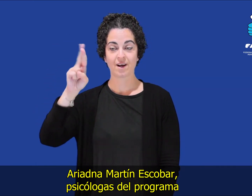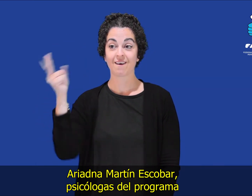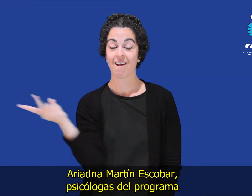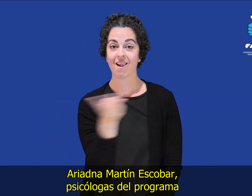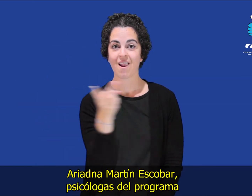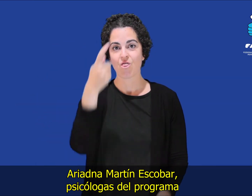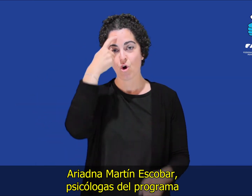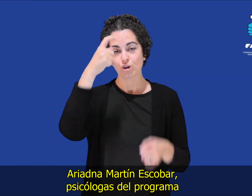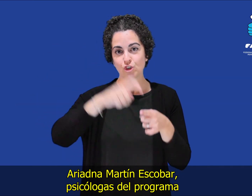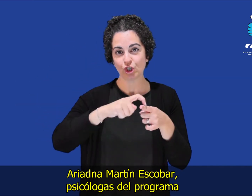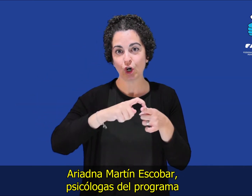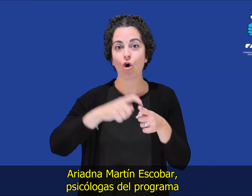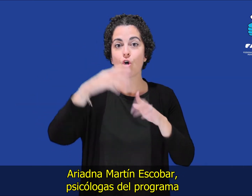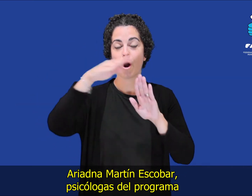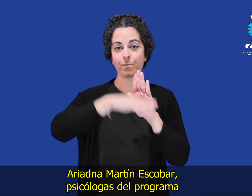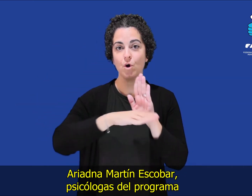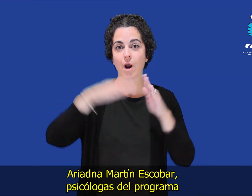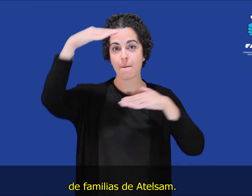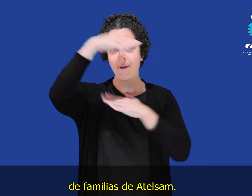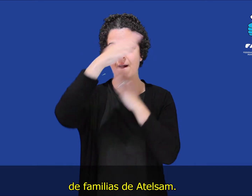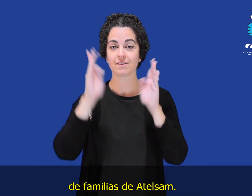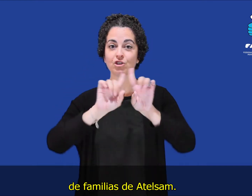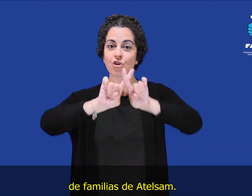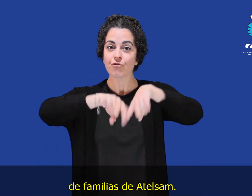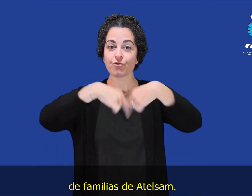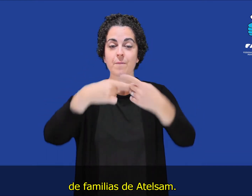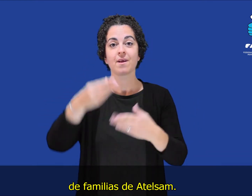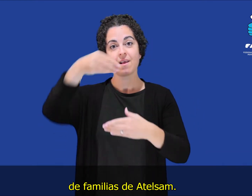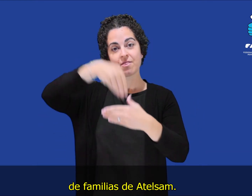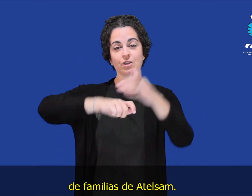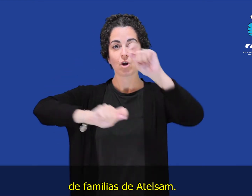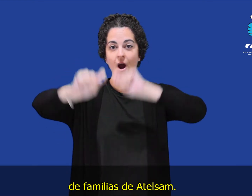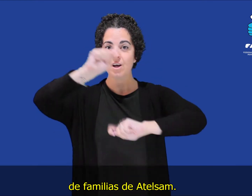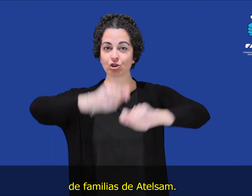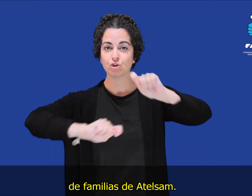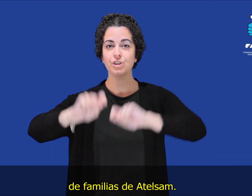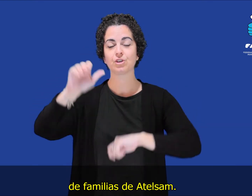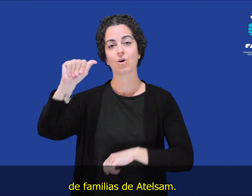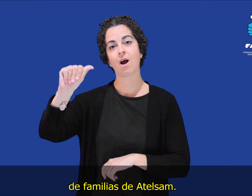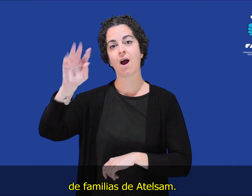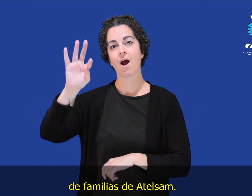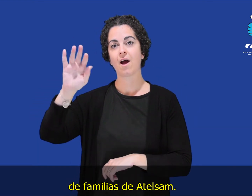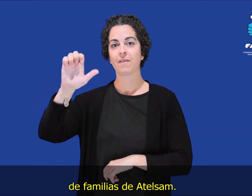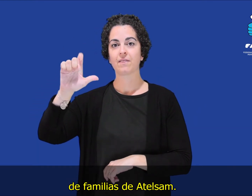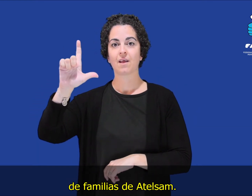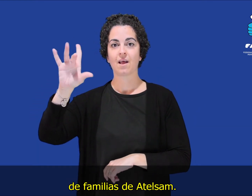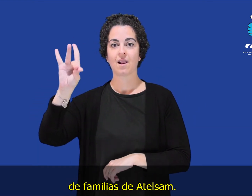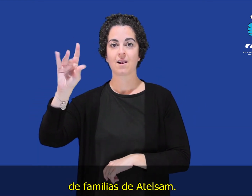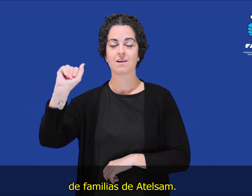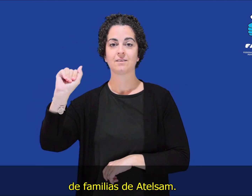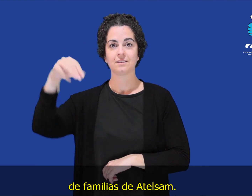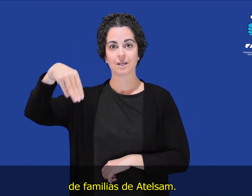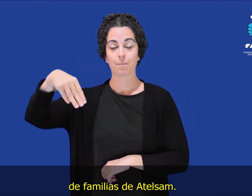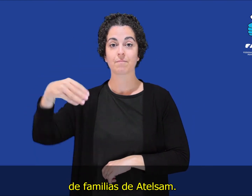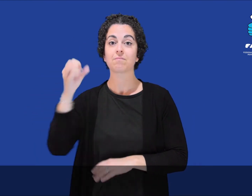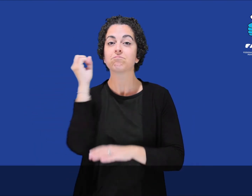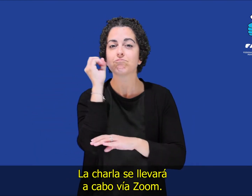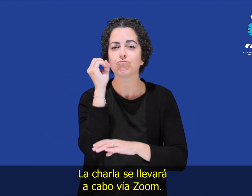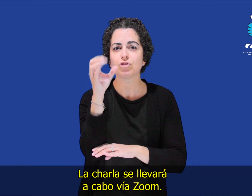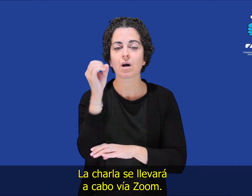psicólogas del Programa de Familias de ATELSAM. La charla se llevará a cabo